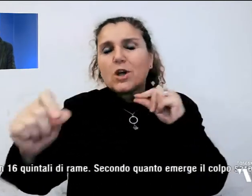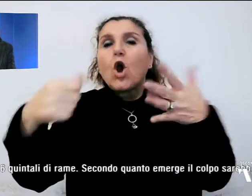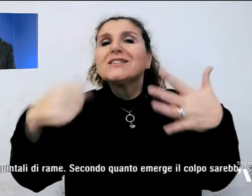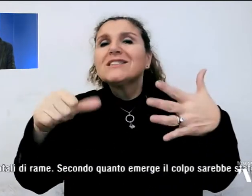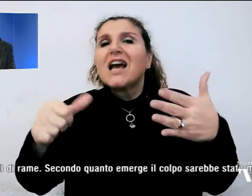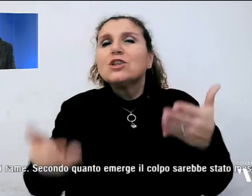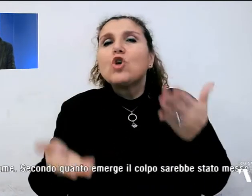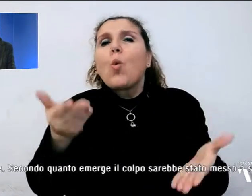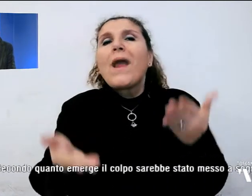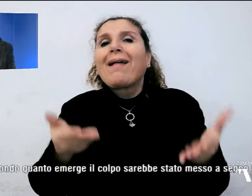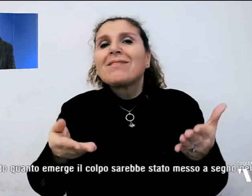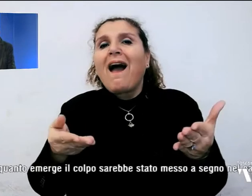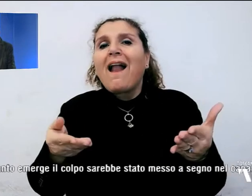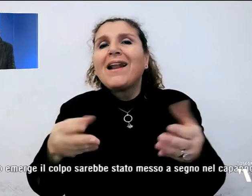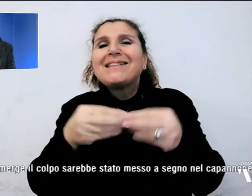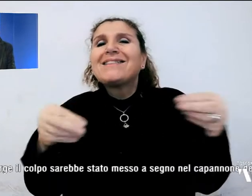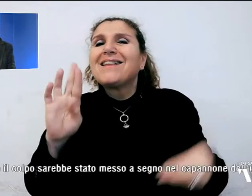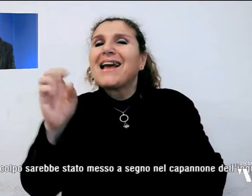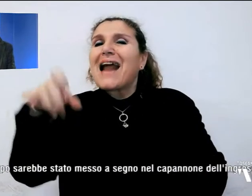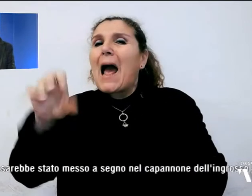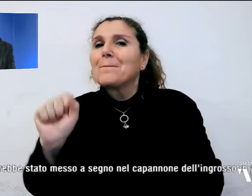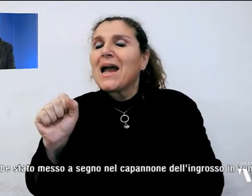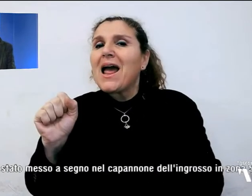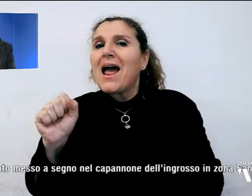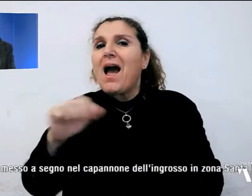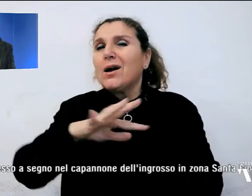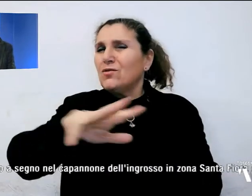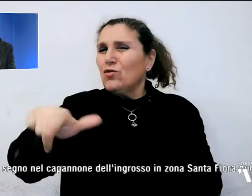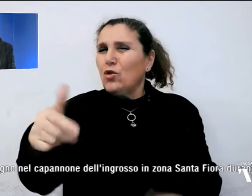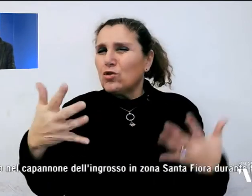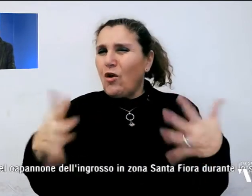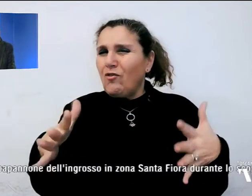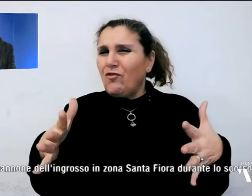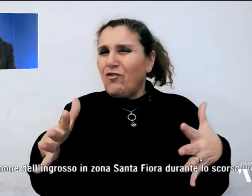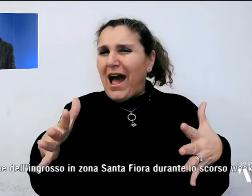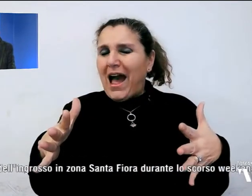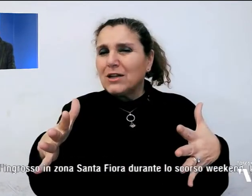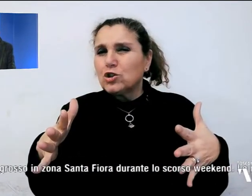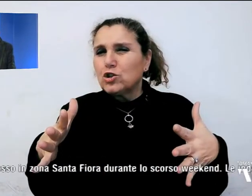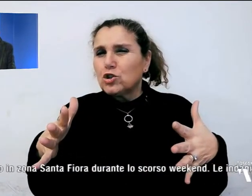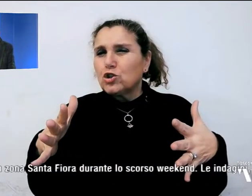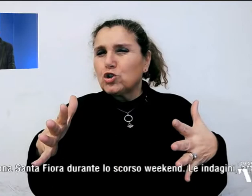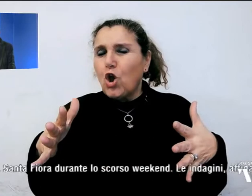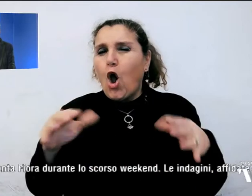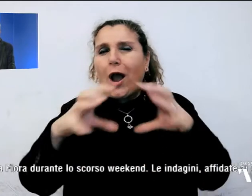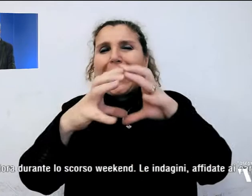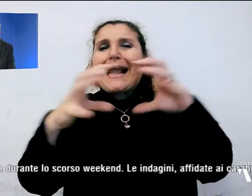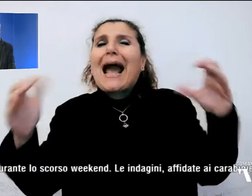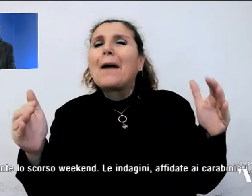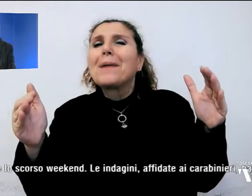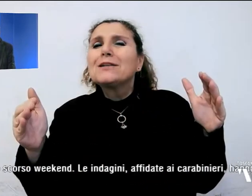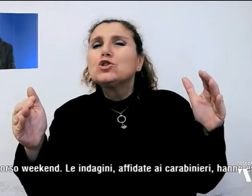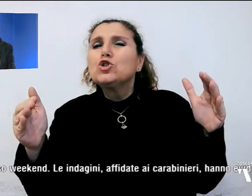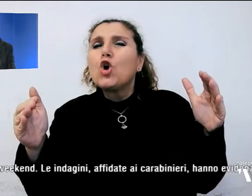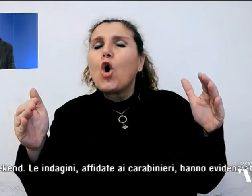Secondo quando emerge, il colpo sarebbe stato messo a segno nel capannone dell'ingrosso in zona